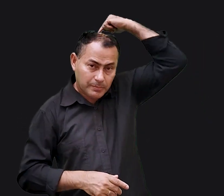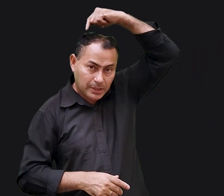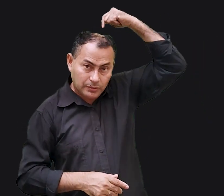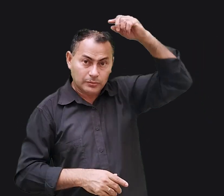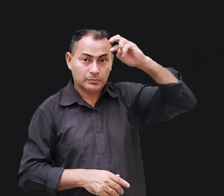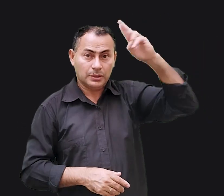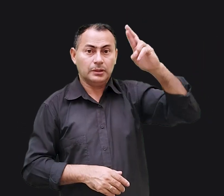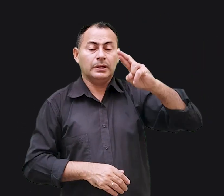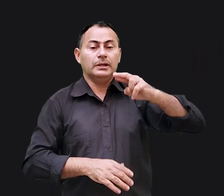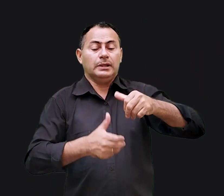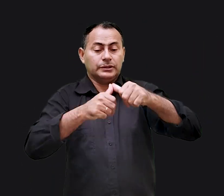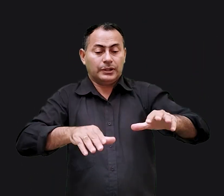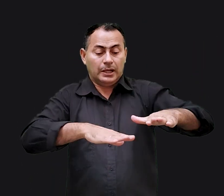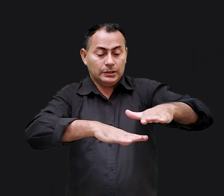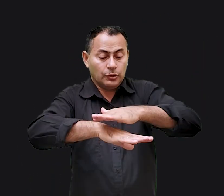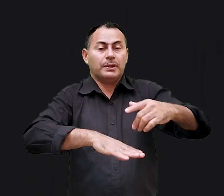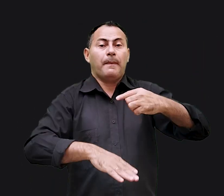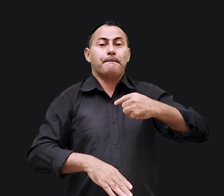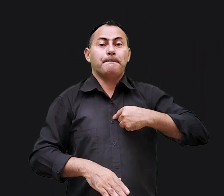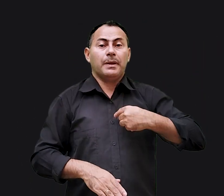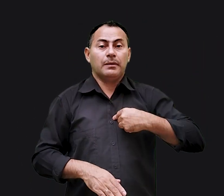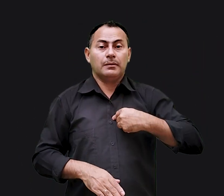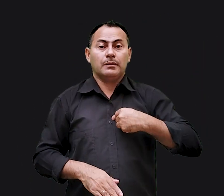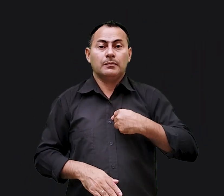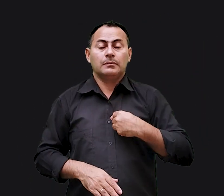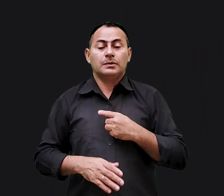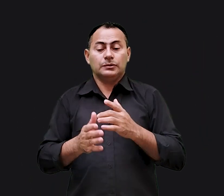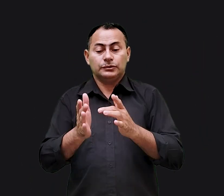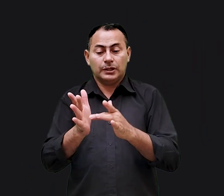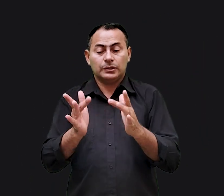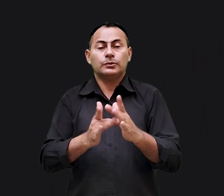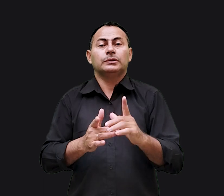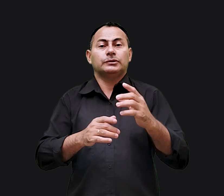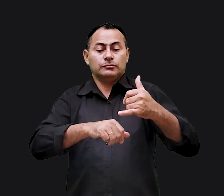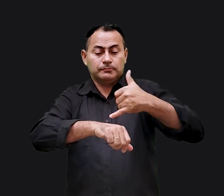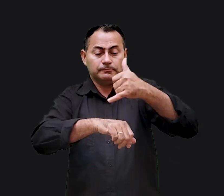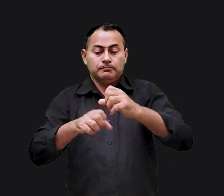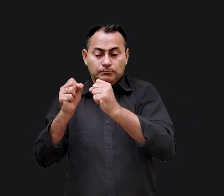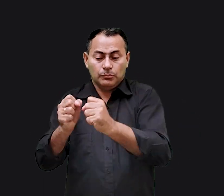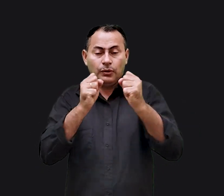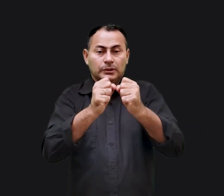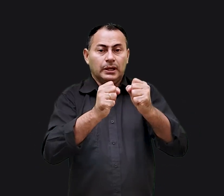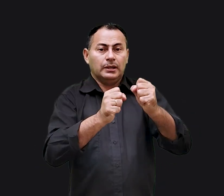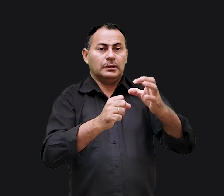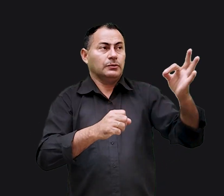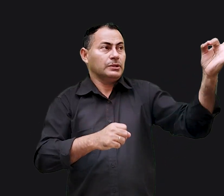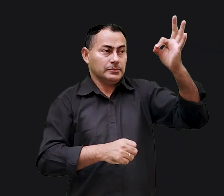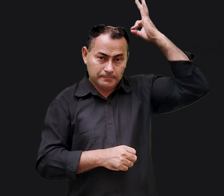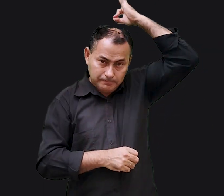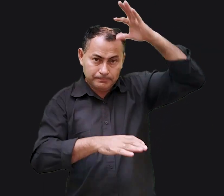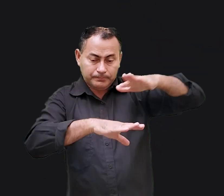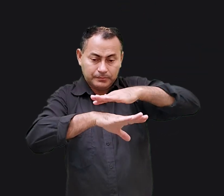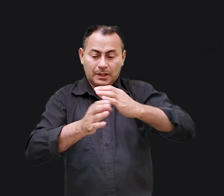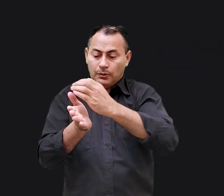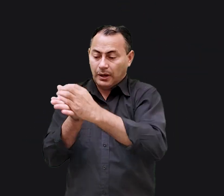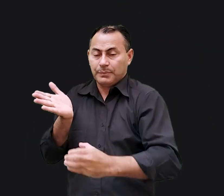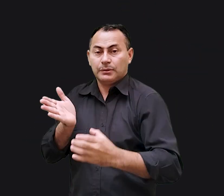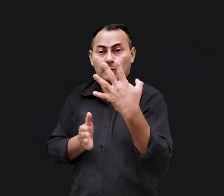O Espírito do Senhor está sobre mim. Ele tinha a unção de poder do Espírito Santo sobre ele. No capítulo